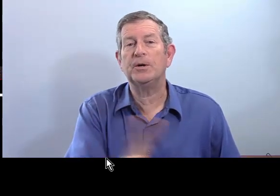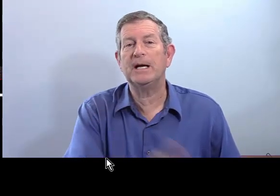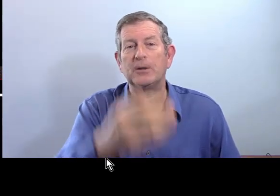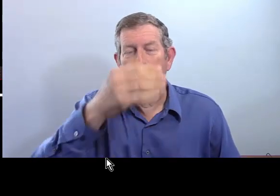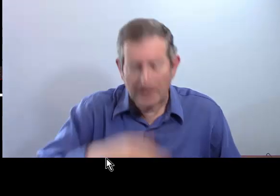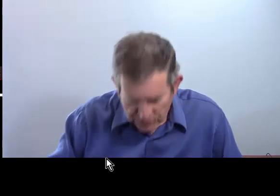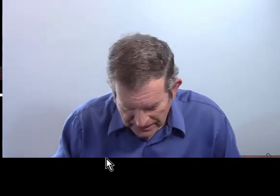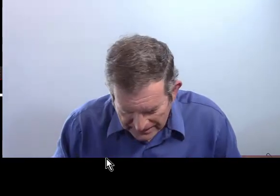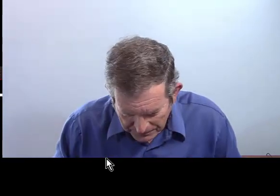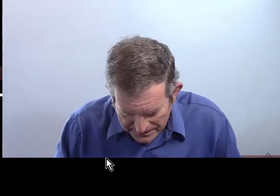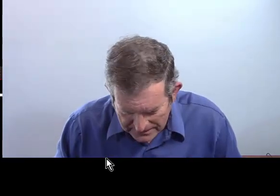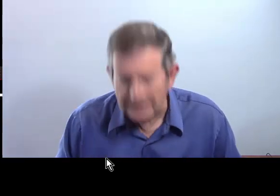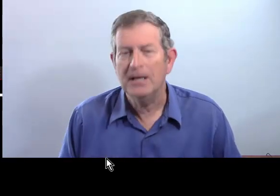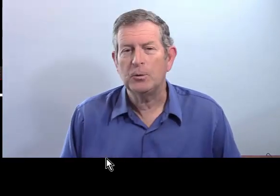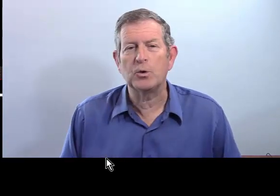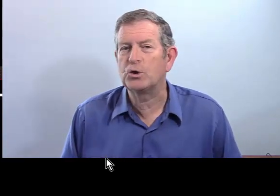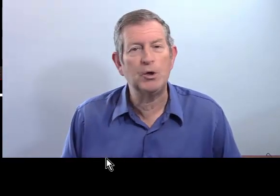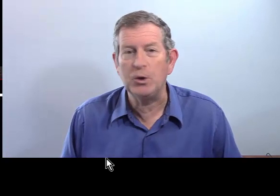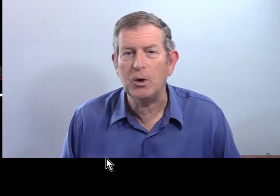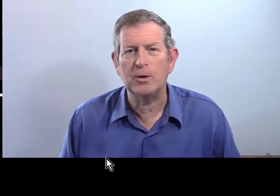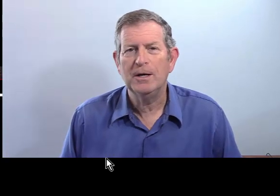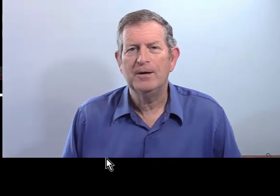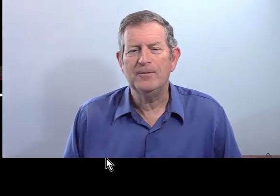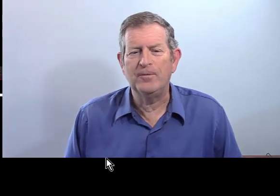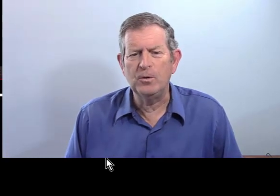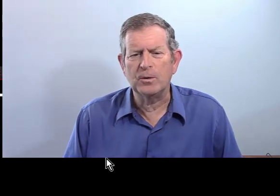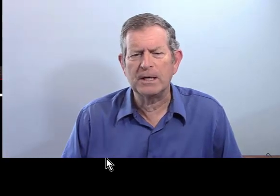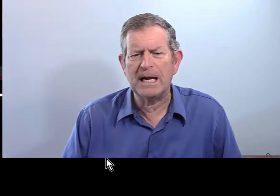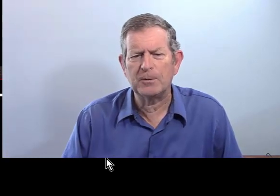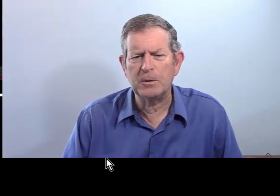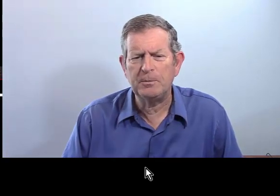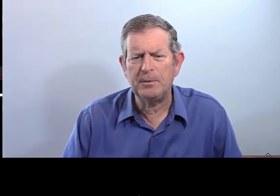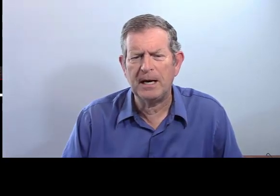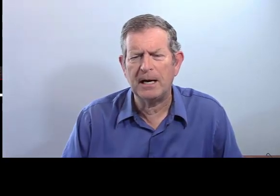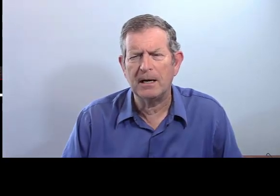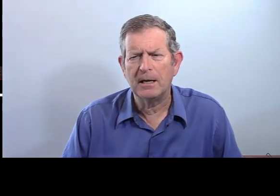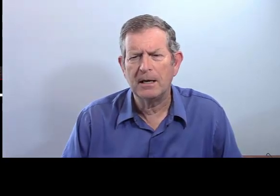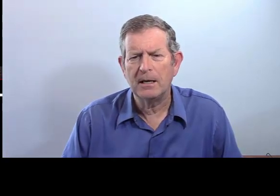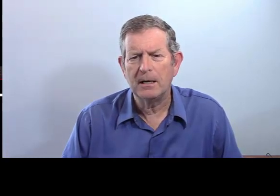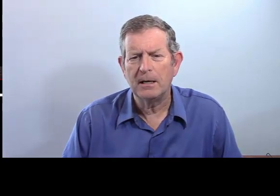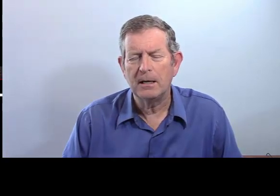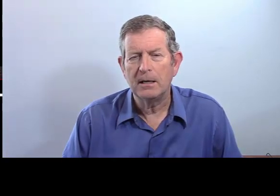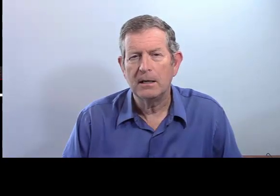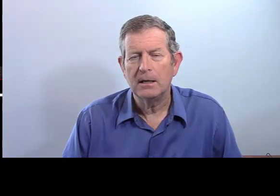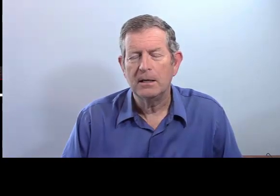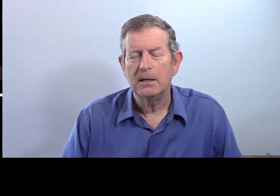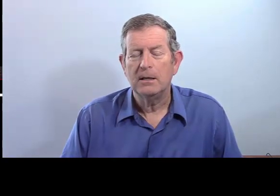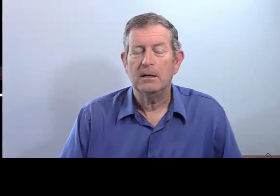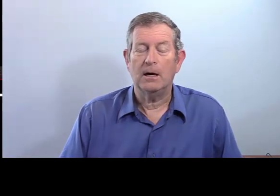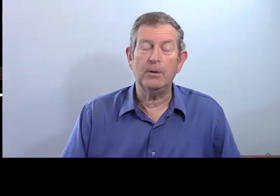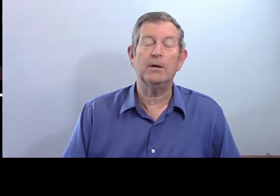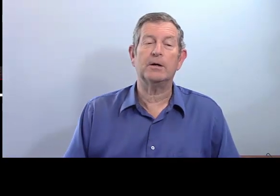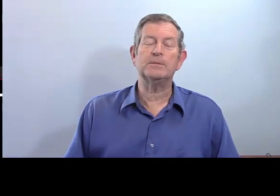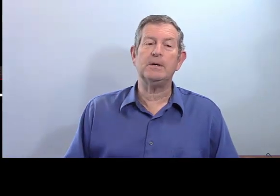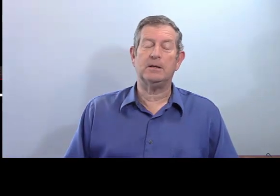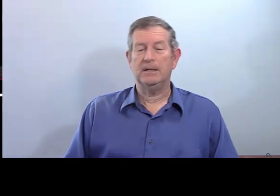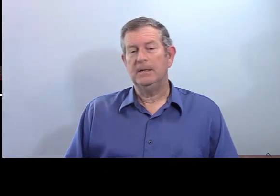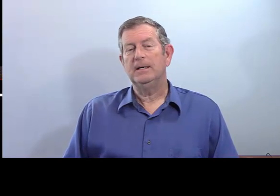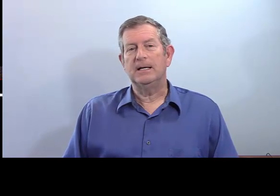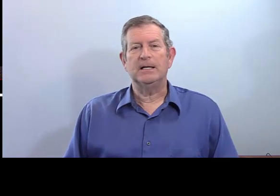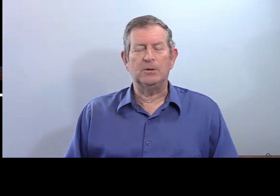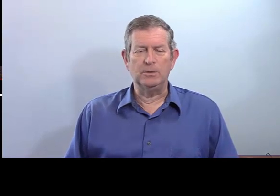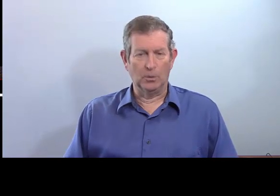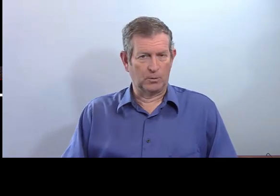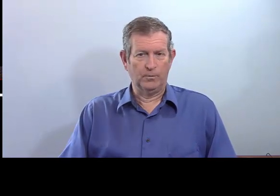non. Je ne le regarde pas. J'ai la tête baissée. Donc, je ne vous regarde pas. Je ne vous regarde pas. Ah oui, heureusement.